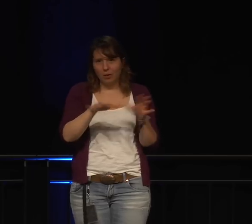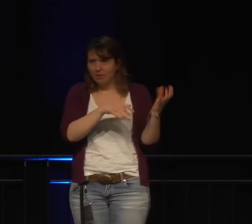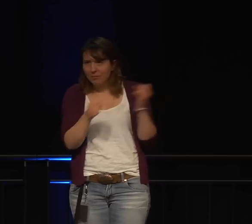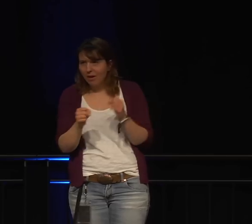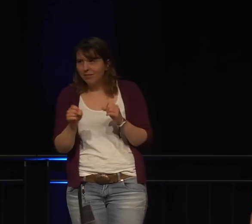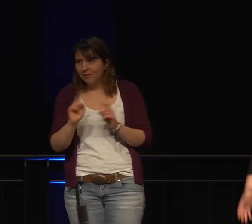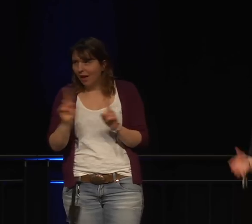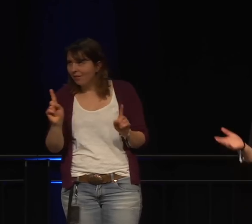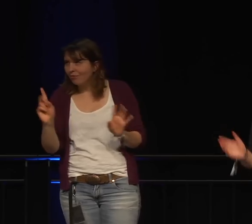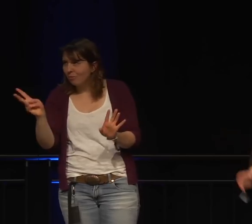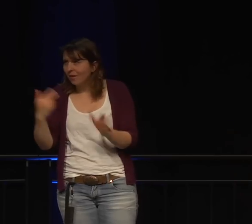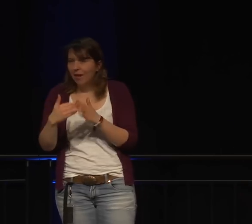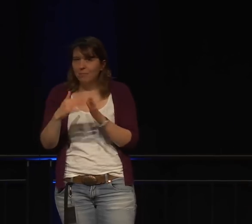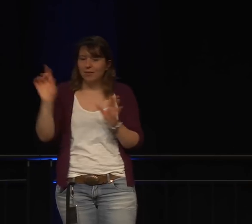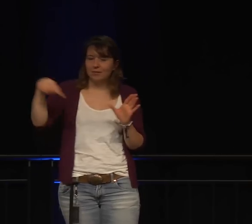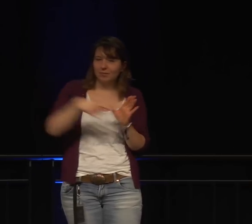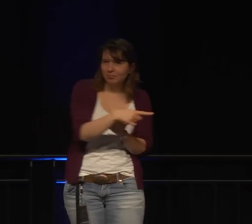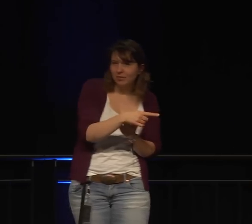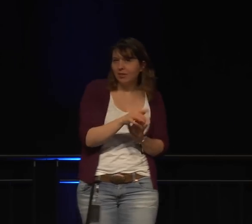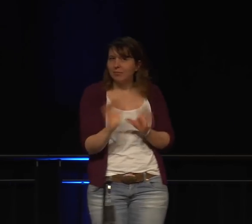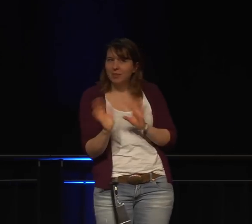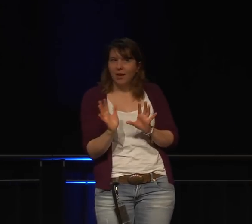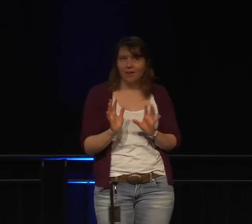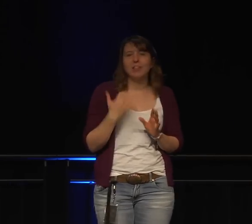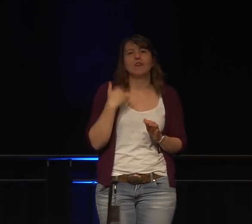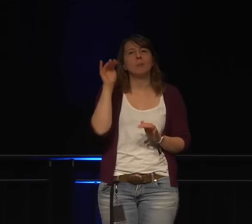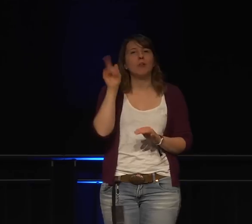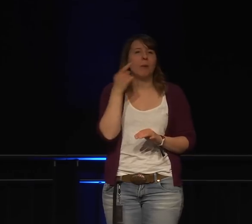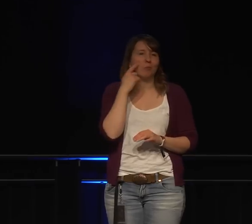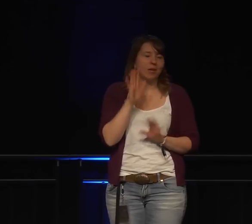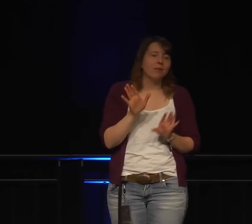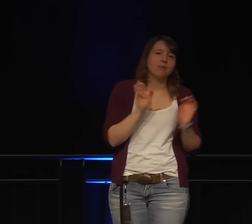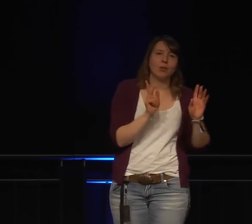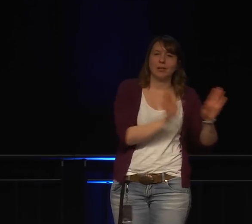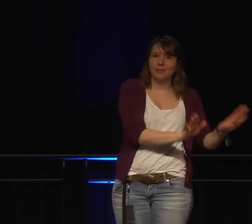Naja, ich gehe mal davon aus, dass ihr zu weit weg sitzt, dass das Bluetooth hier nicht greifen kann.